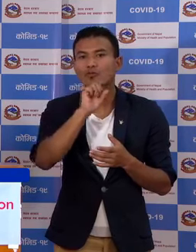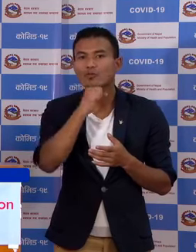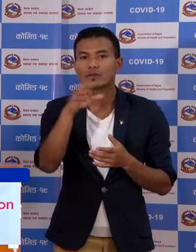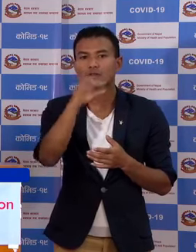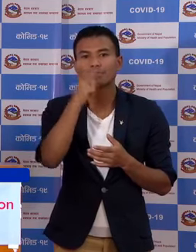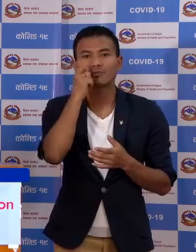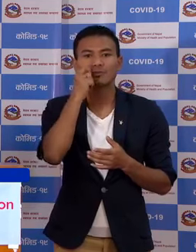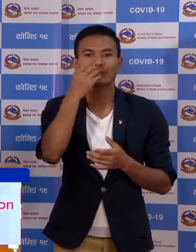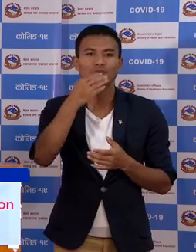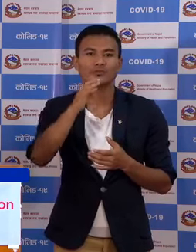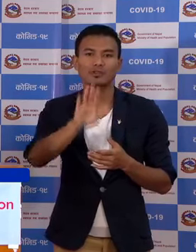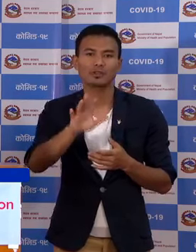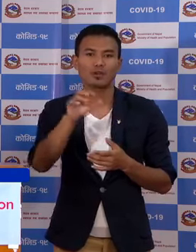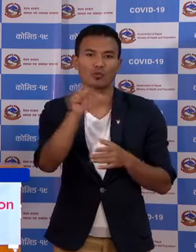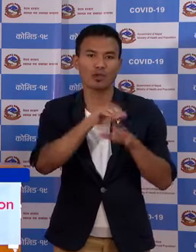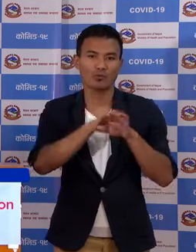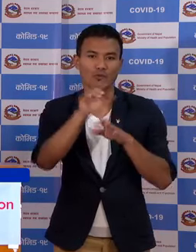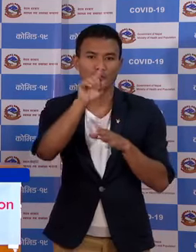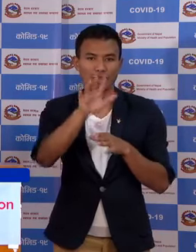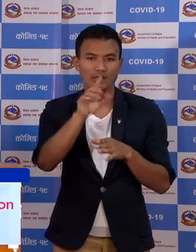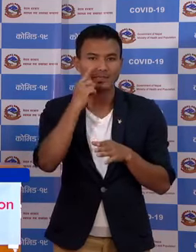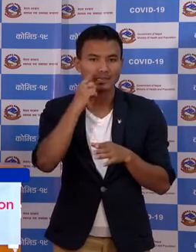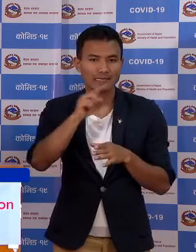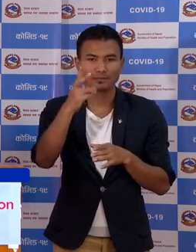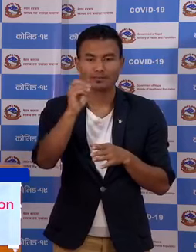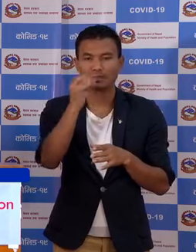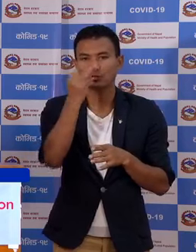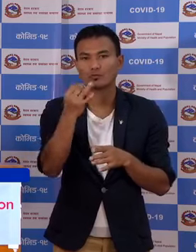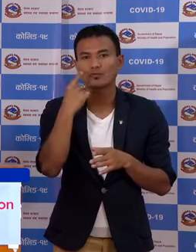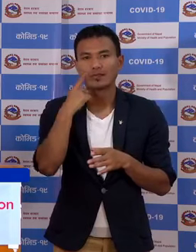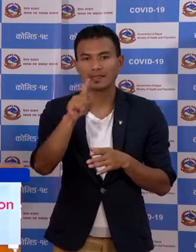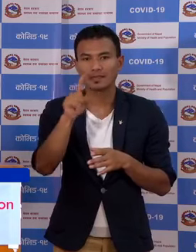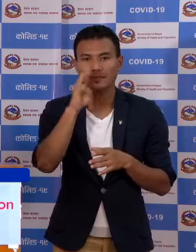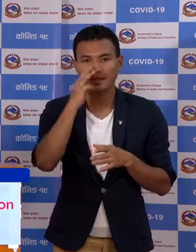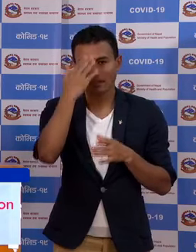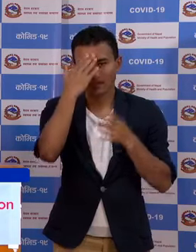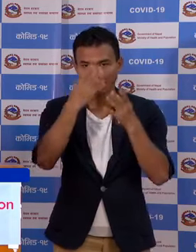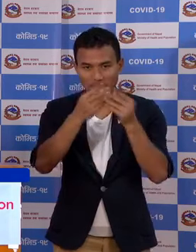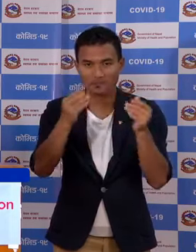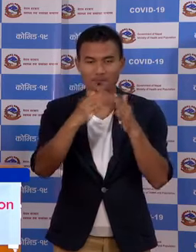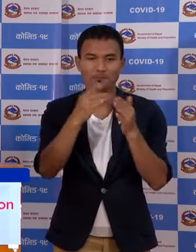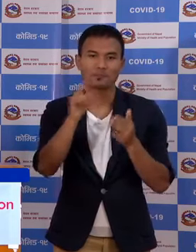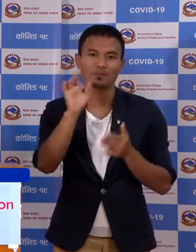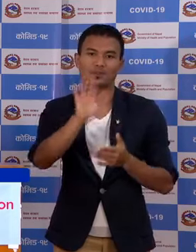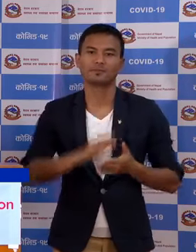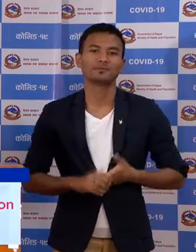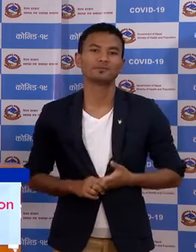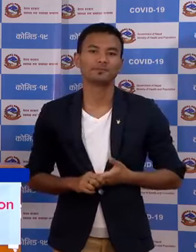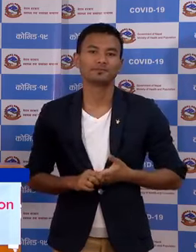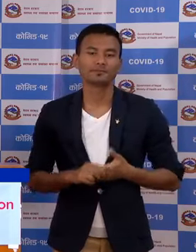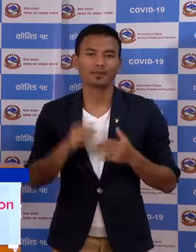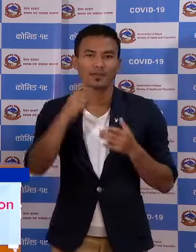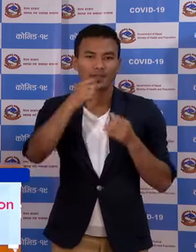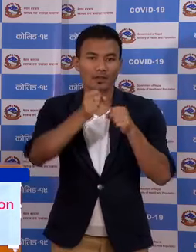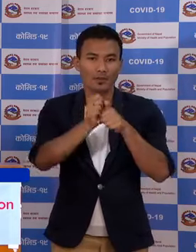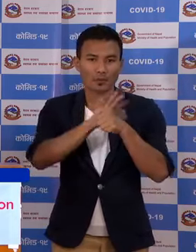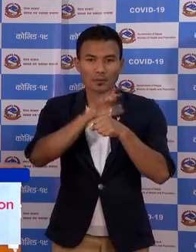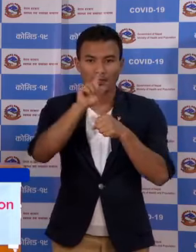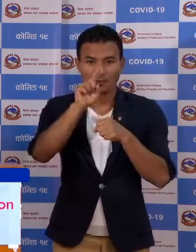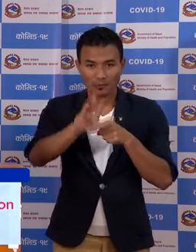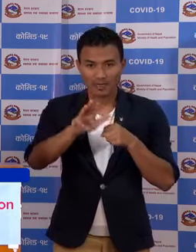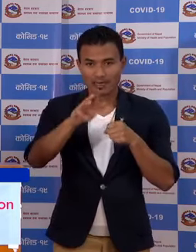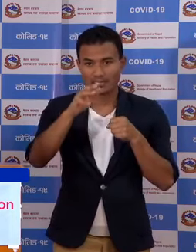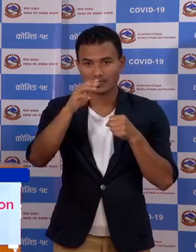उरुष उन्नों छा रवारु 15 देखी 200 दिन मा डिस्चार जुनवाई को छा रव कोबीड 19